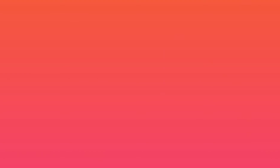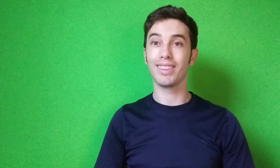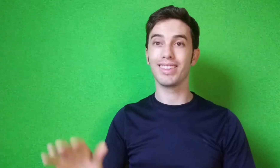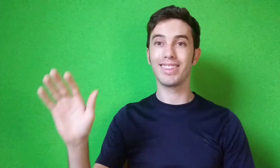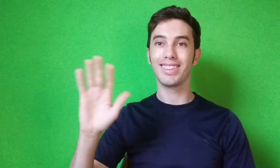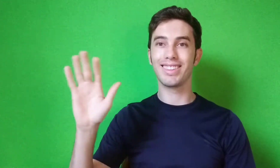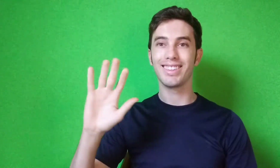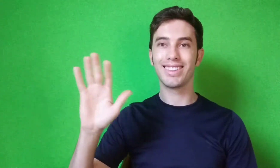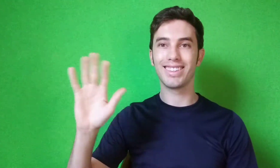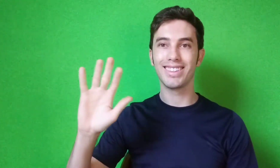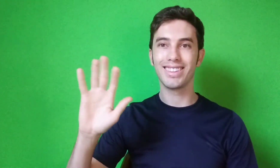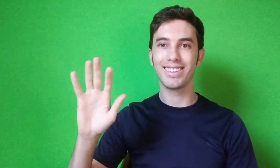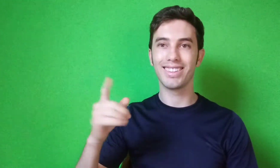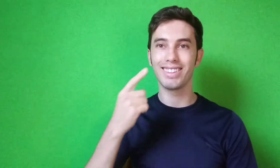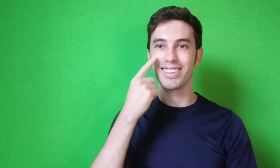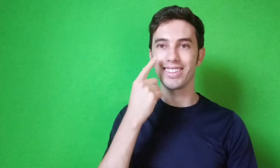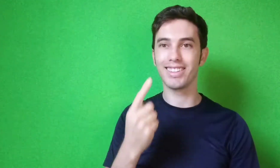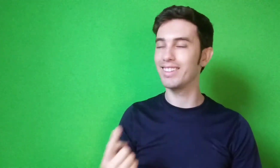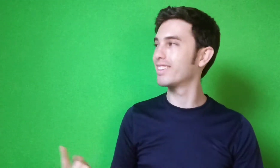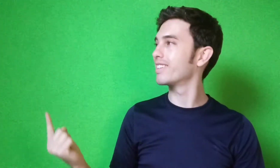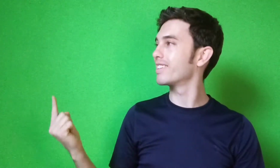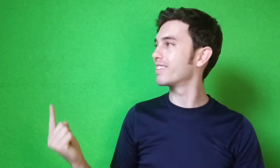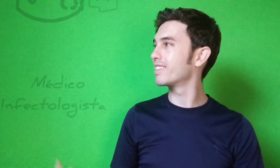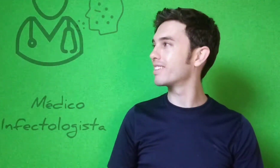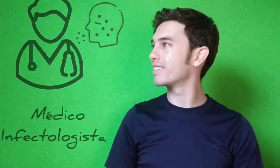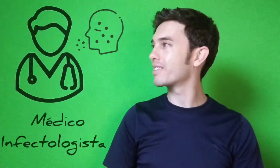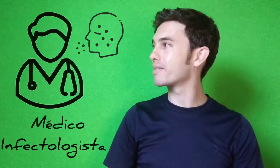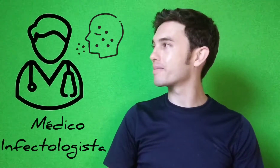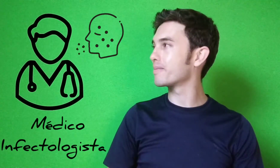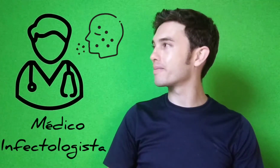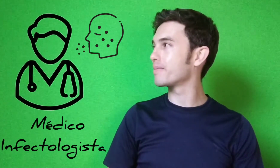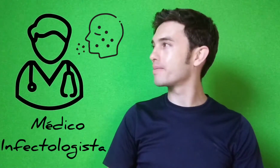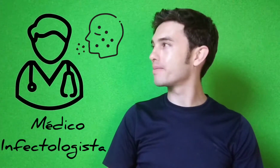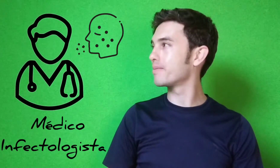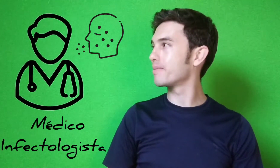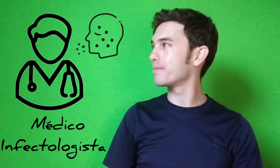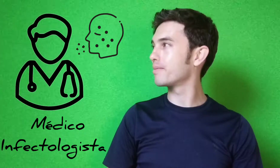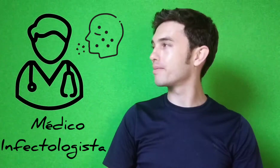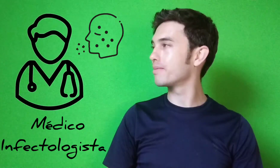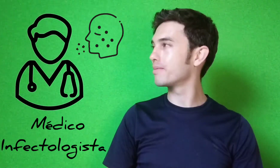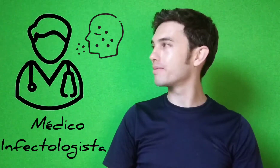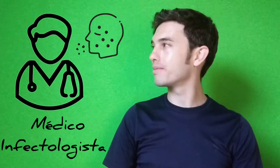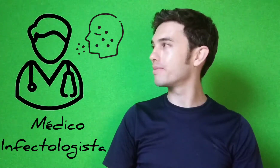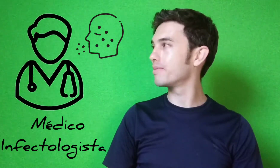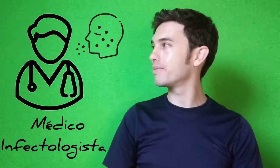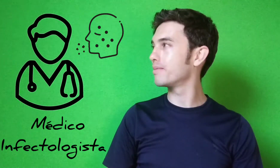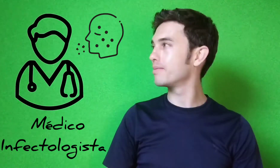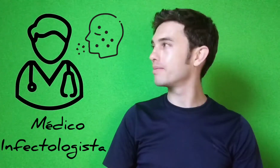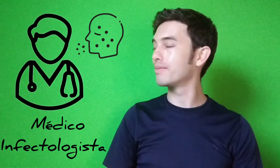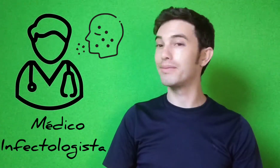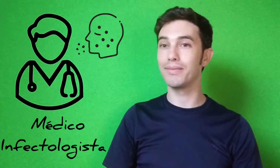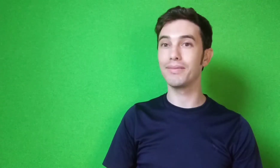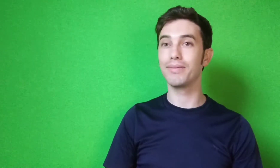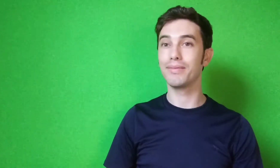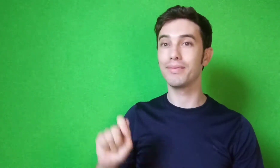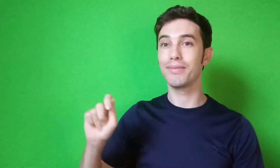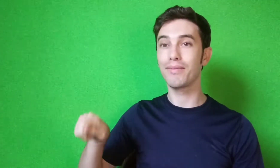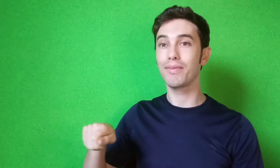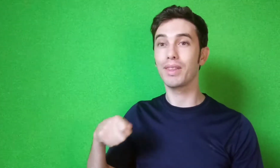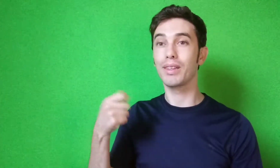Fala pessoal, vejam, médico infectologista, o